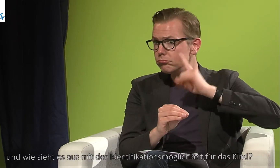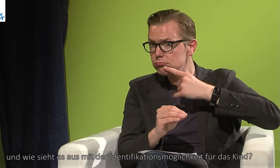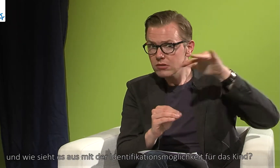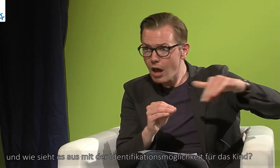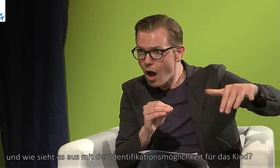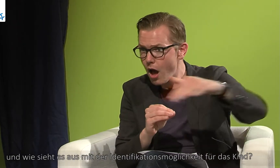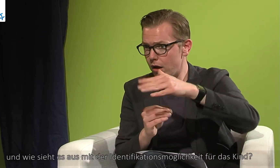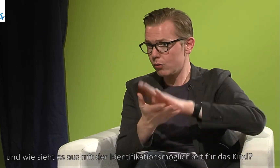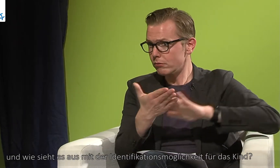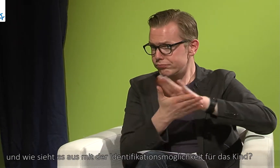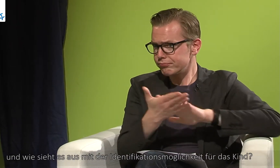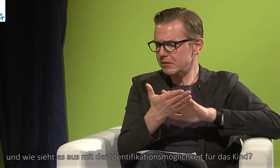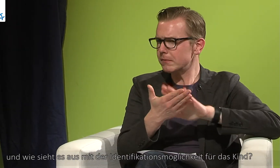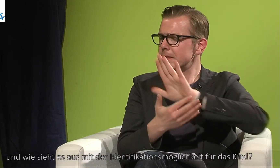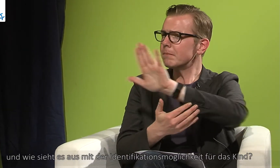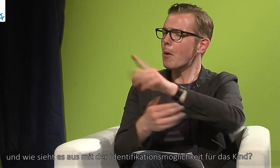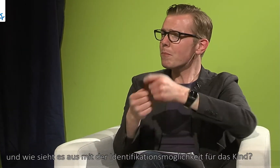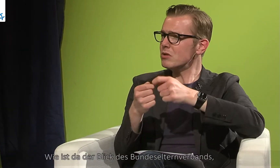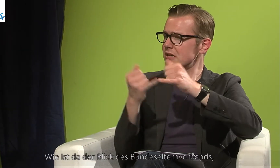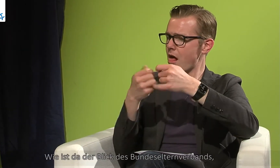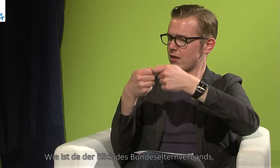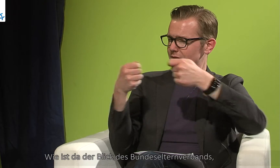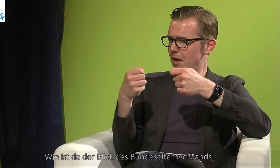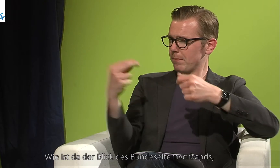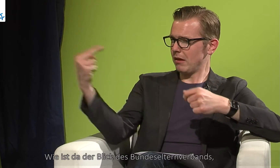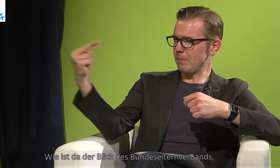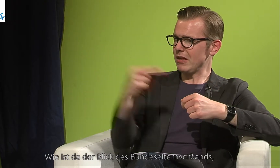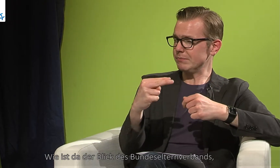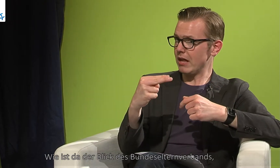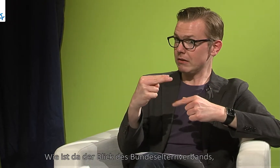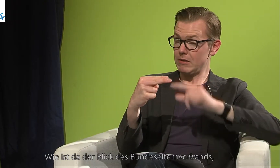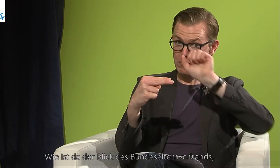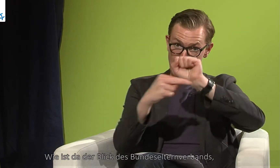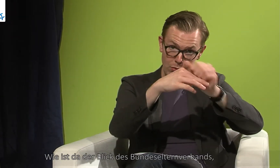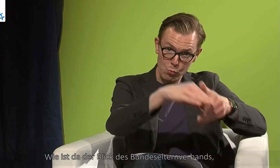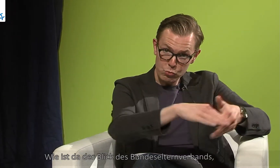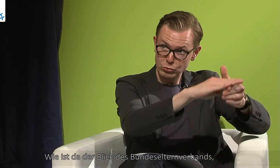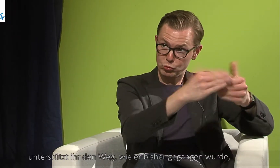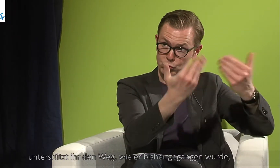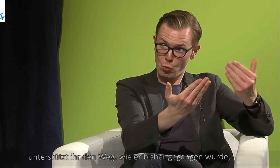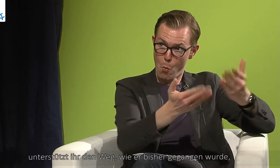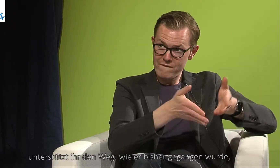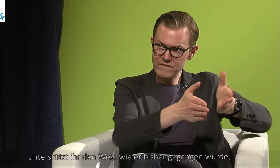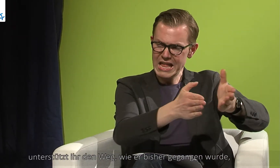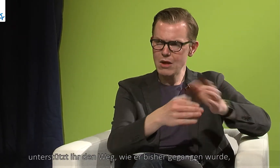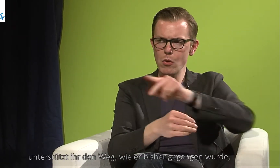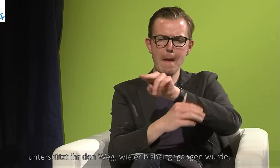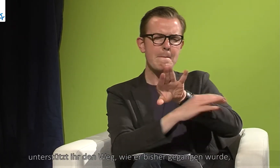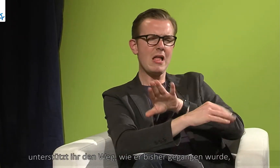Identifikationsmöglichkeit für das Kind? Wie ist da der Blick des Bundeselternverbands? Unterstützt ihr den Weg, wie er bisher